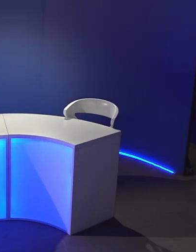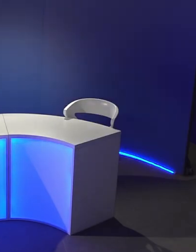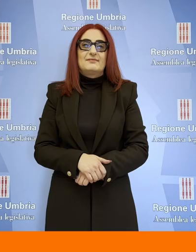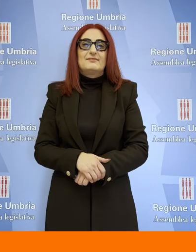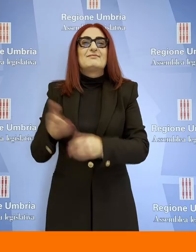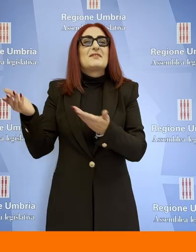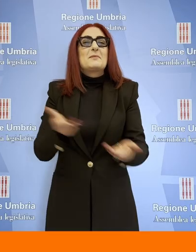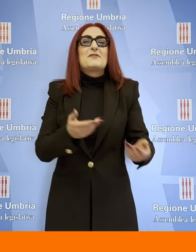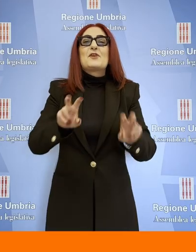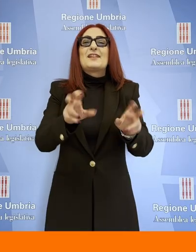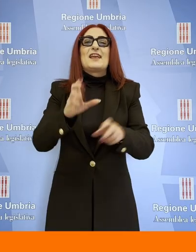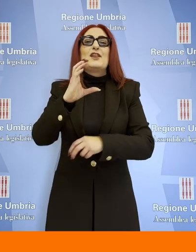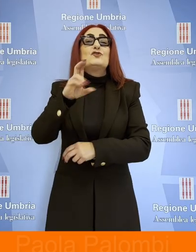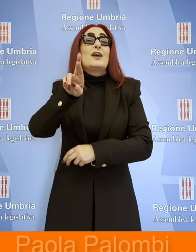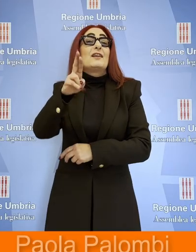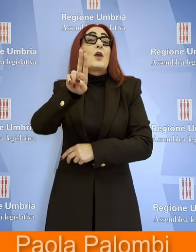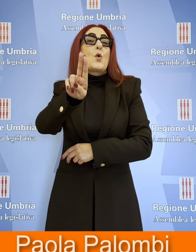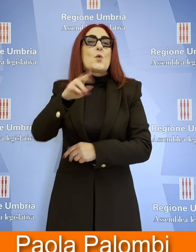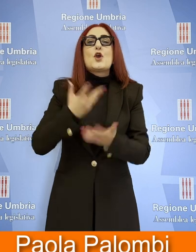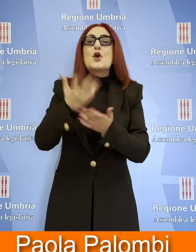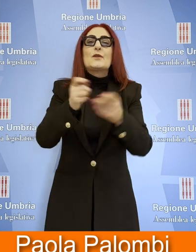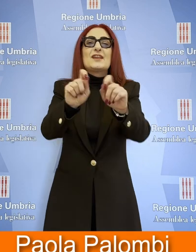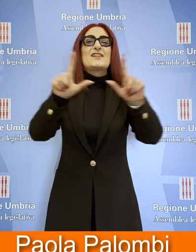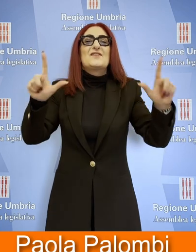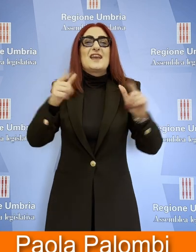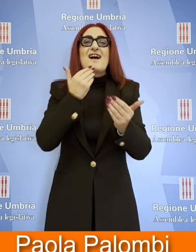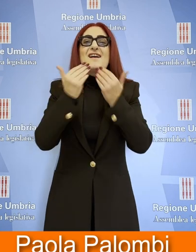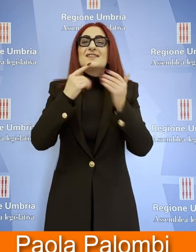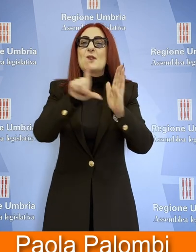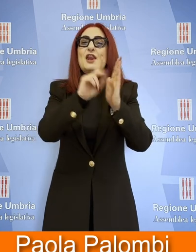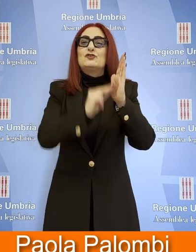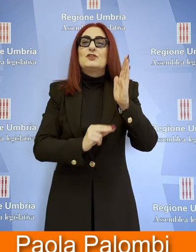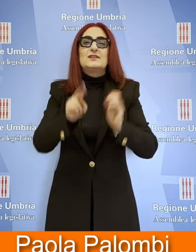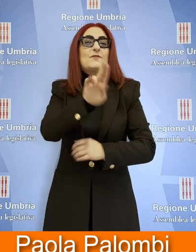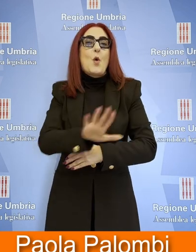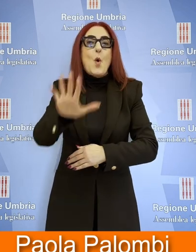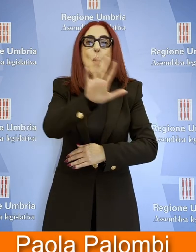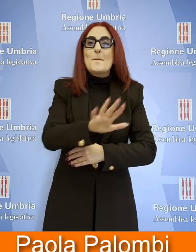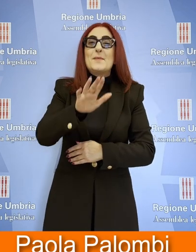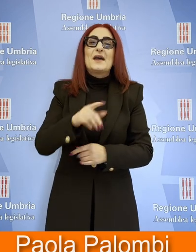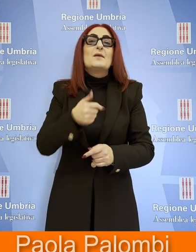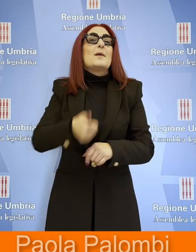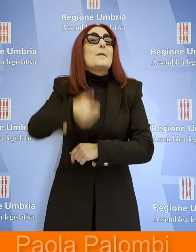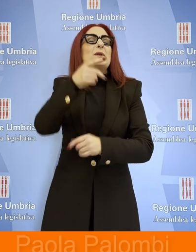Benvenuti a TeleCRU, notiziario video dell'Assemblea Legislativa dell'Umbria. Primo numero del